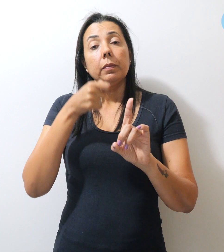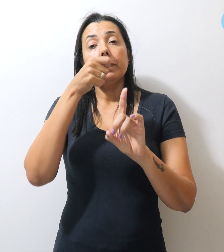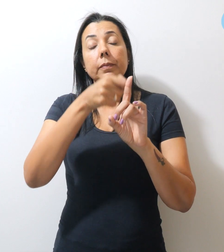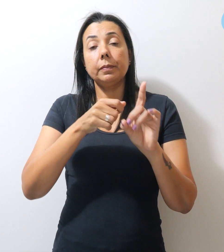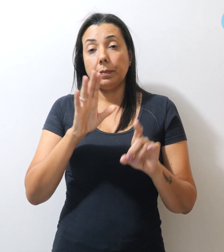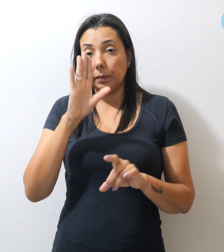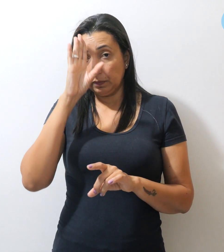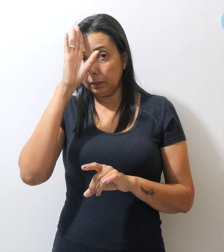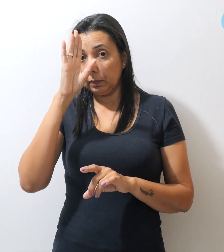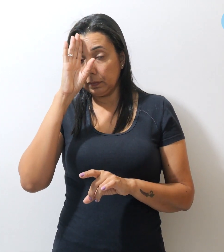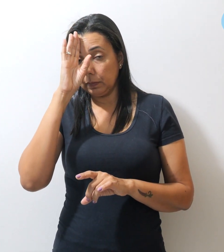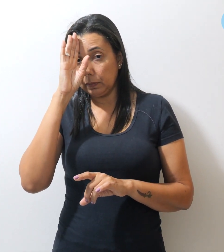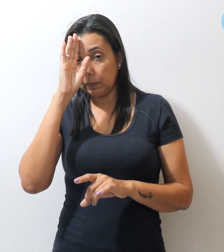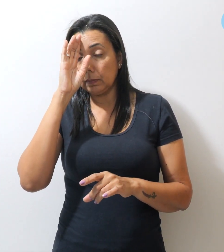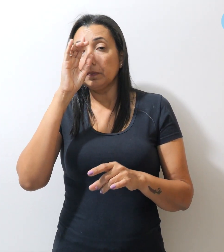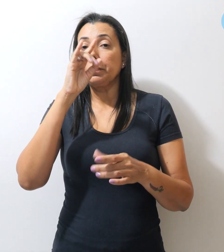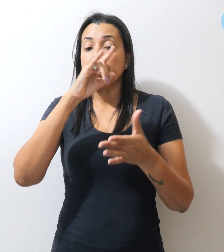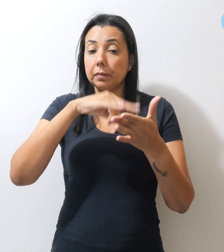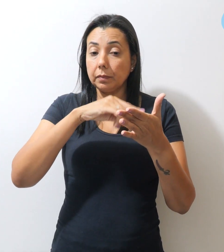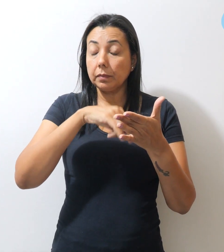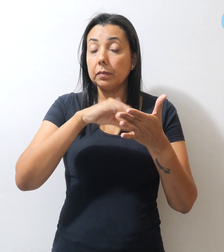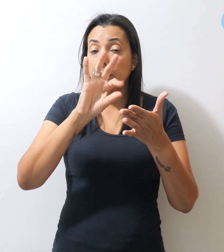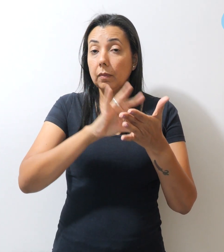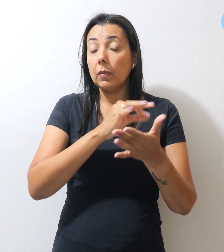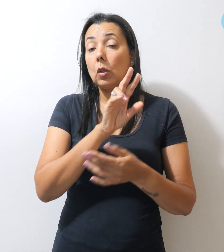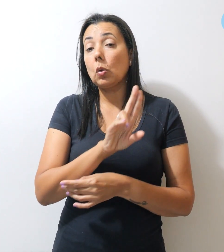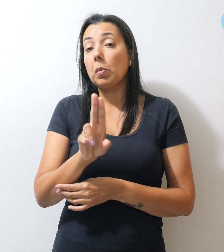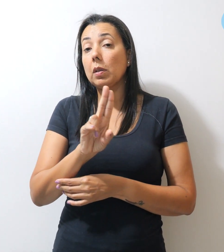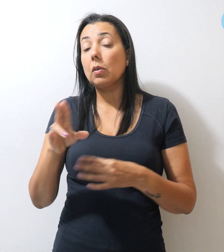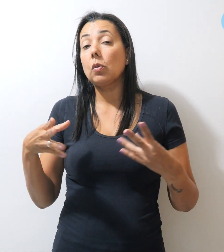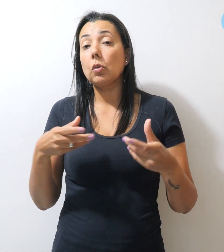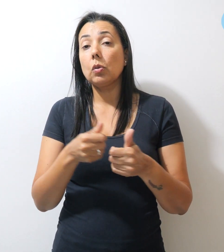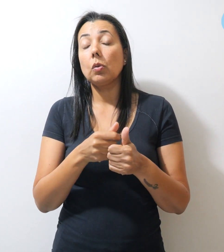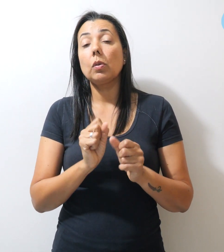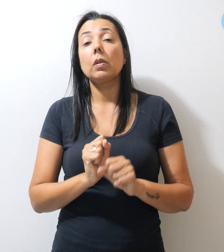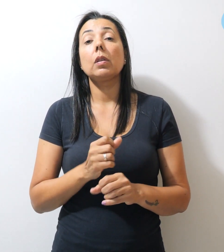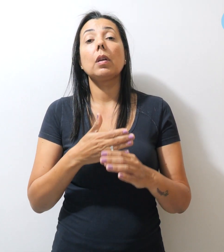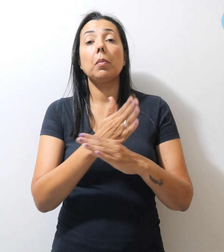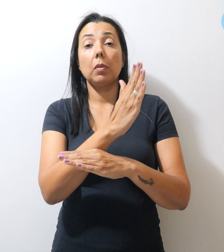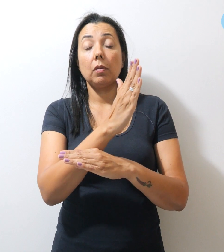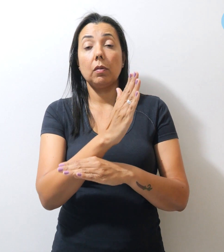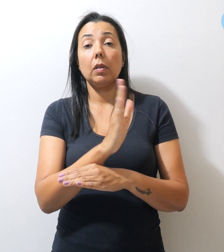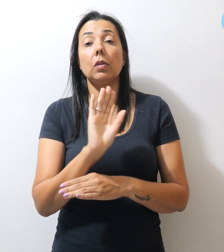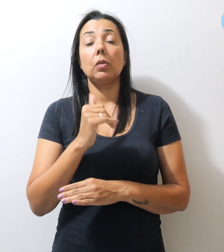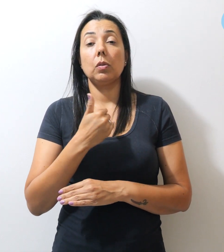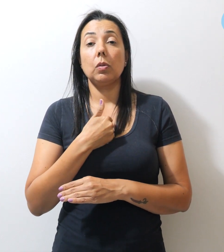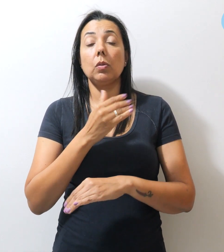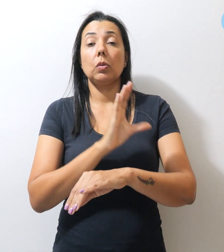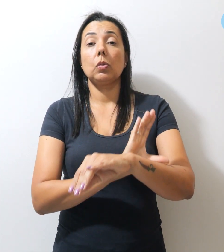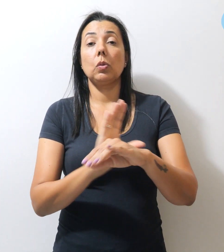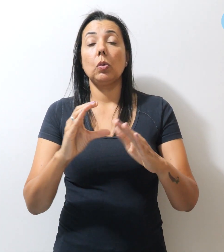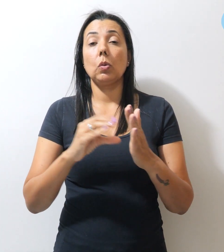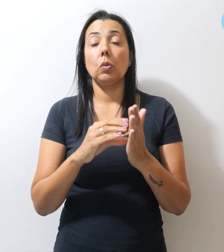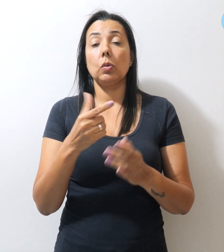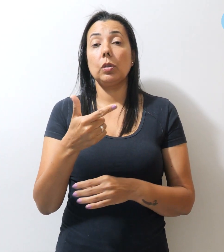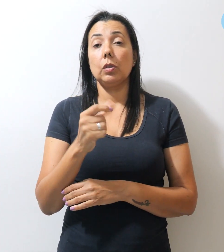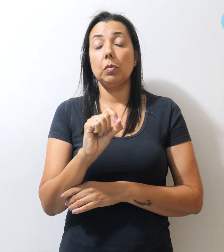A homologação e nomeação de todos os aprovados no nosso concurso de 2022.